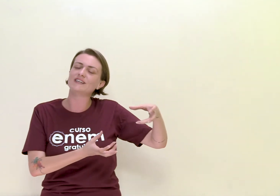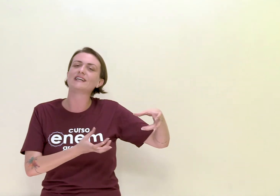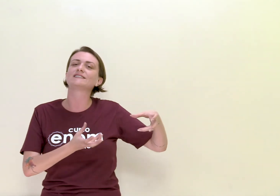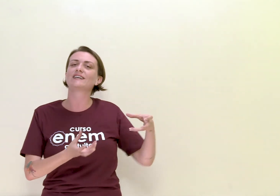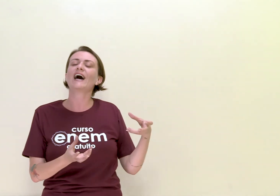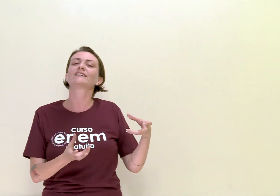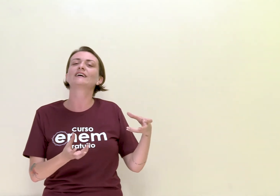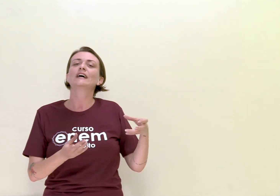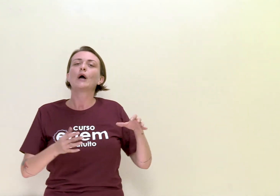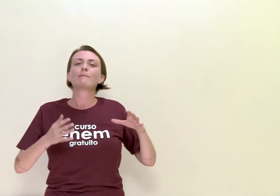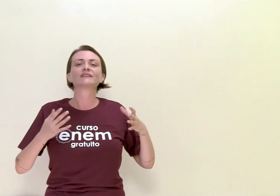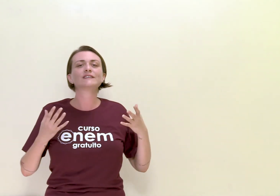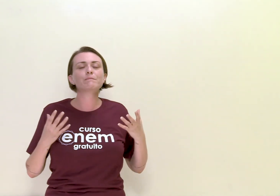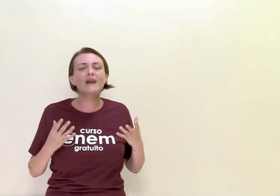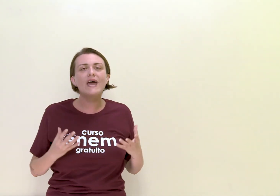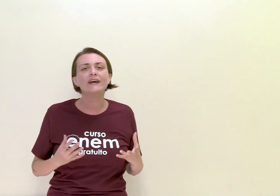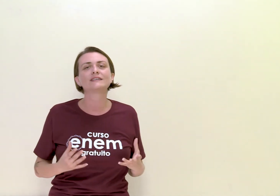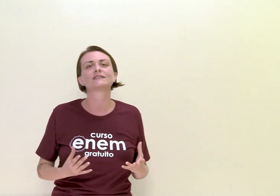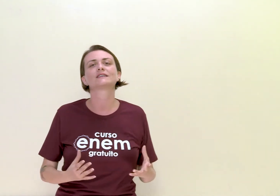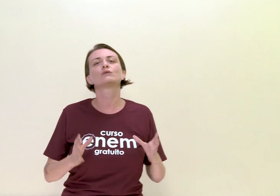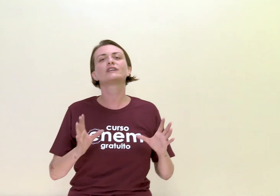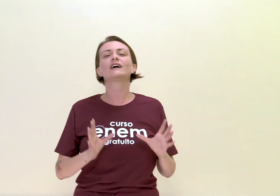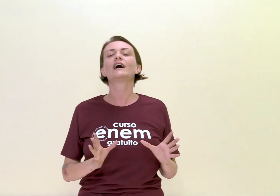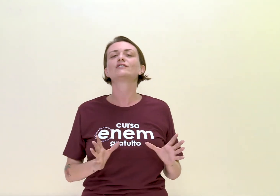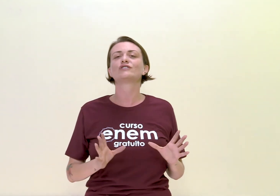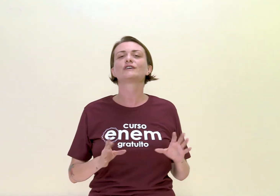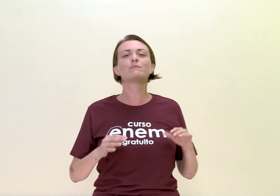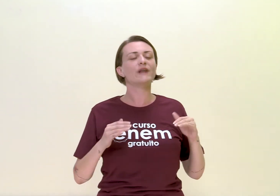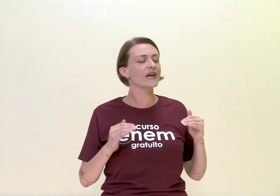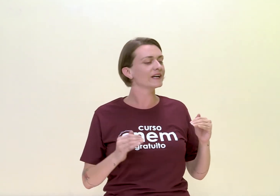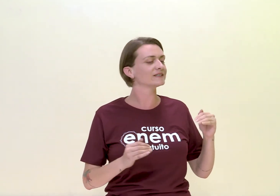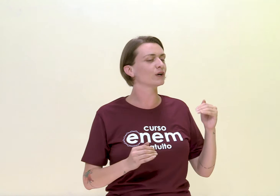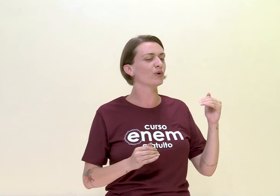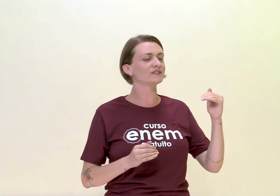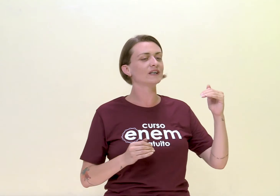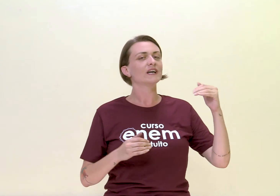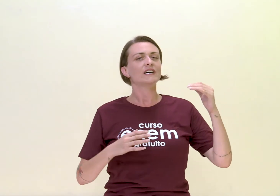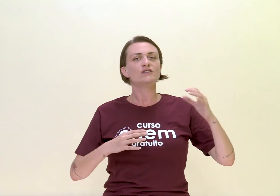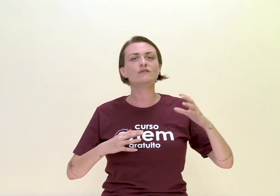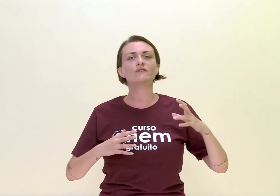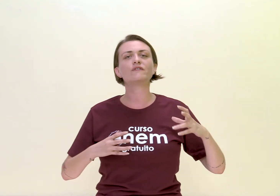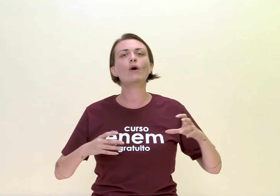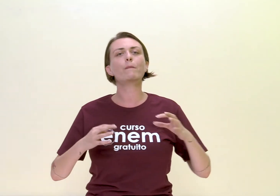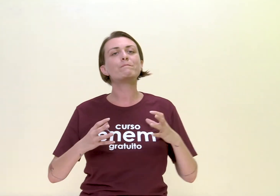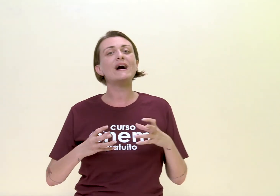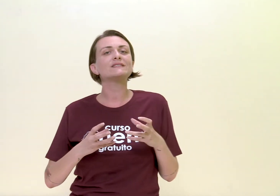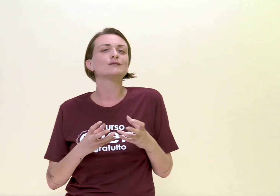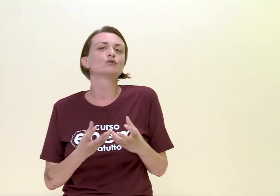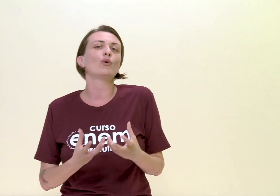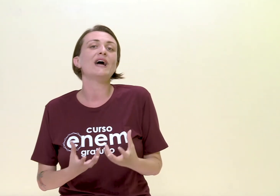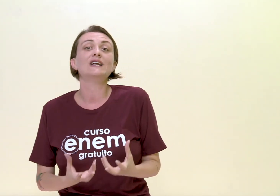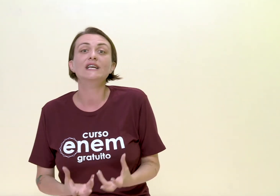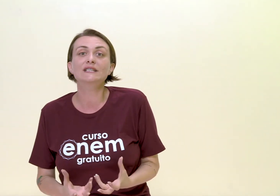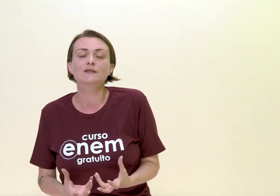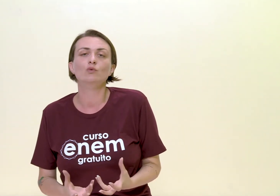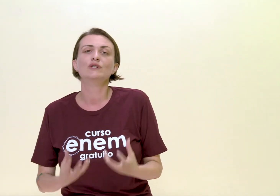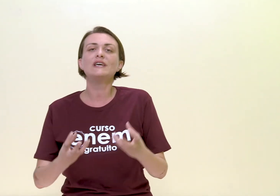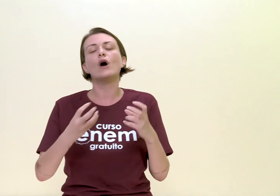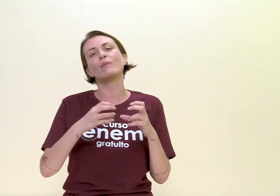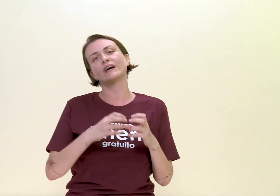idealizada, mas que prega essa tranquilidade, que prega essa coisa de viver um pastoralismo, que é uma